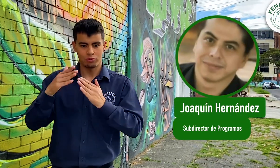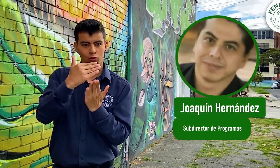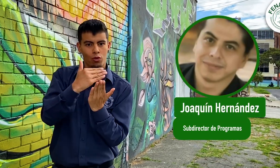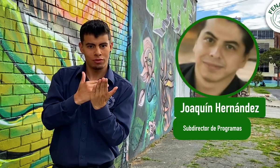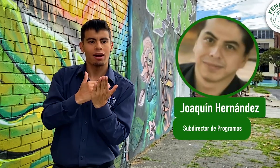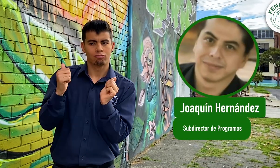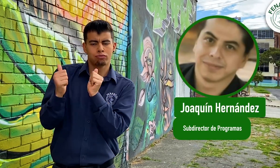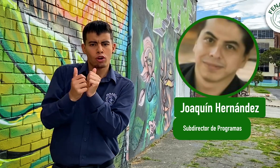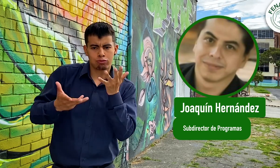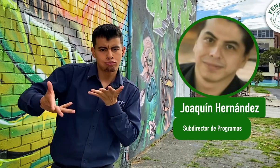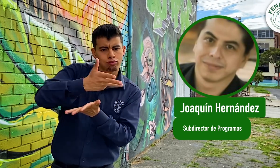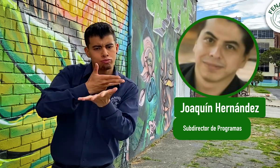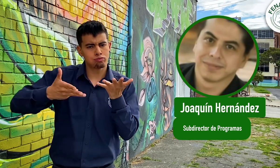Así que no te lo puedes perder.